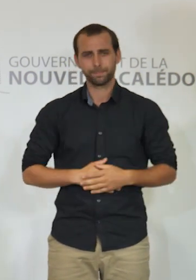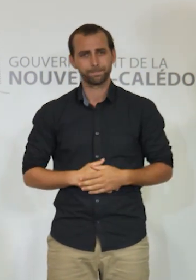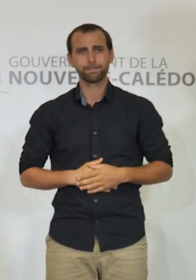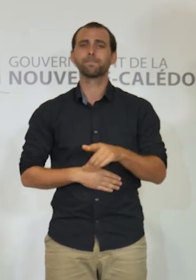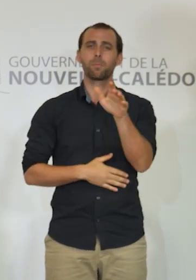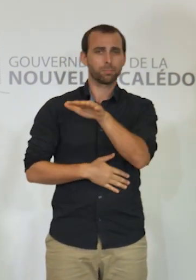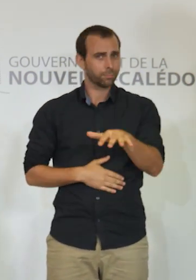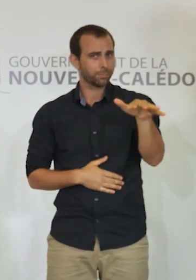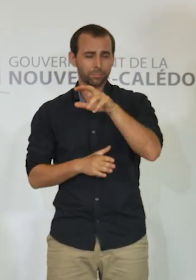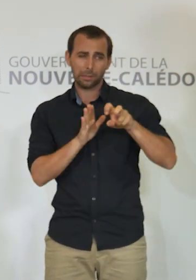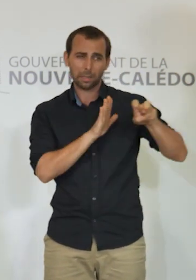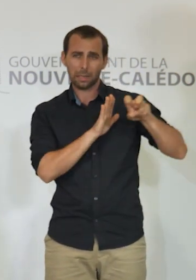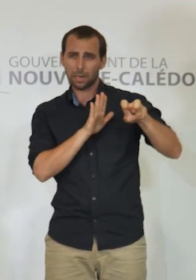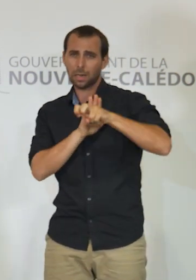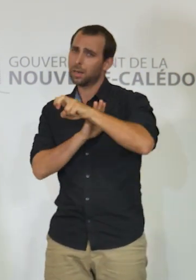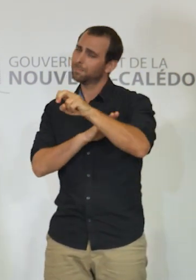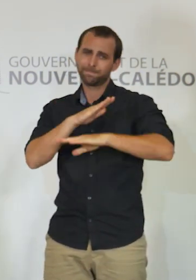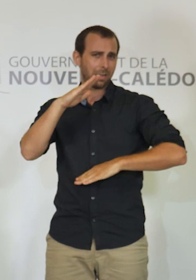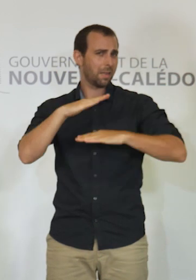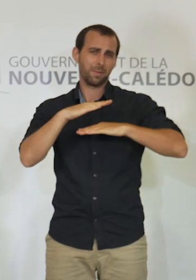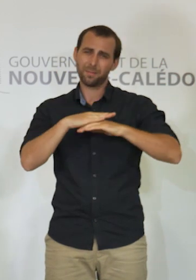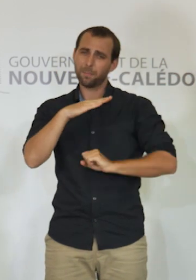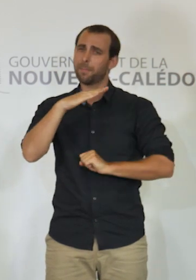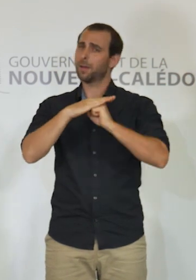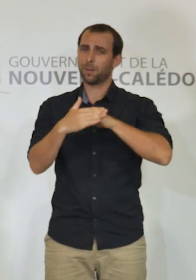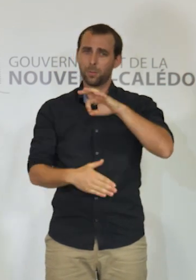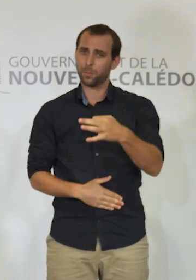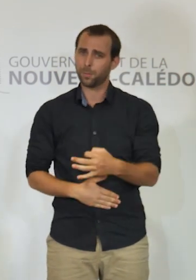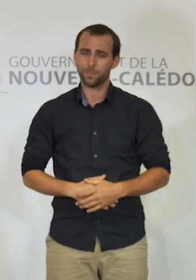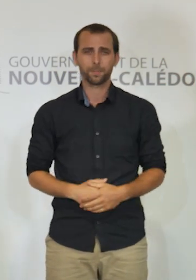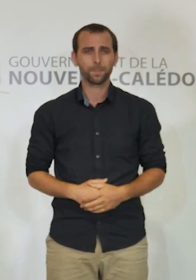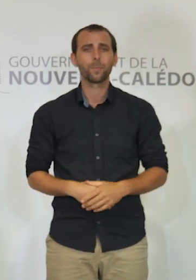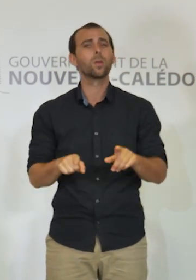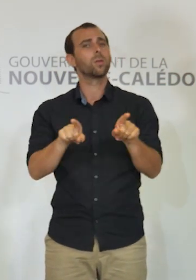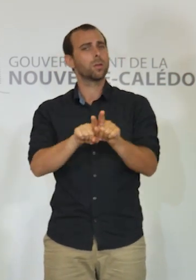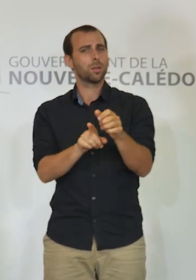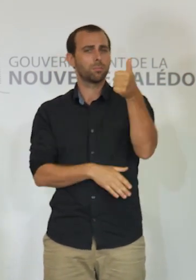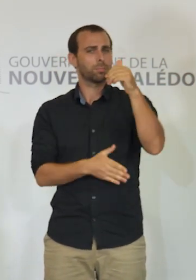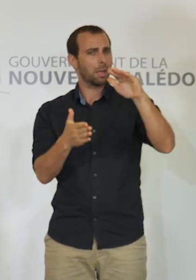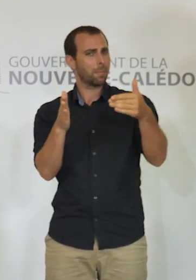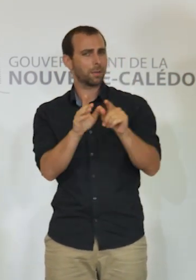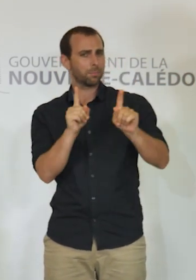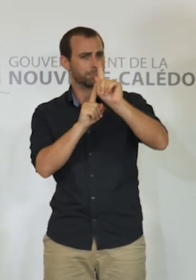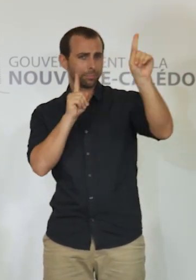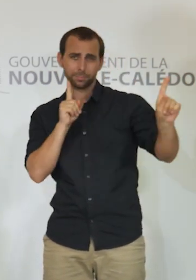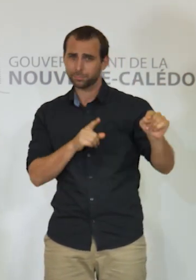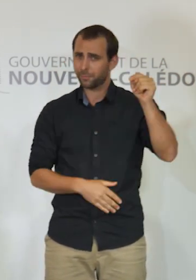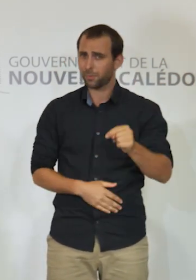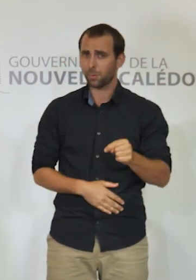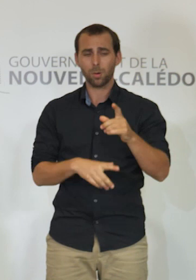maximum vos déplacements, de respecter la distanciation physique et le port du masque,